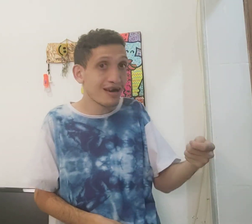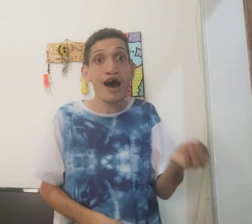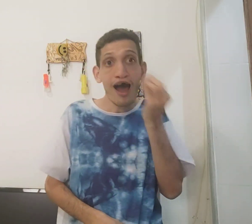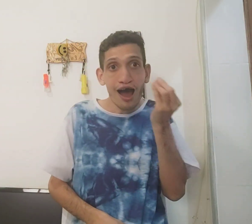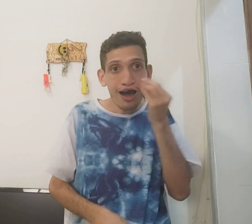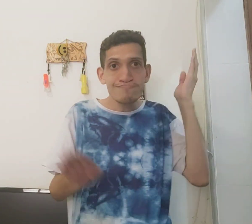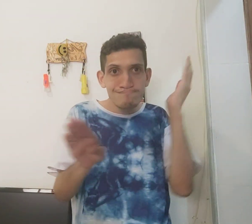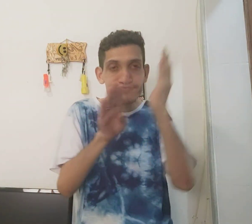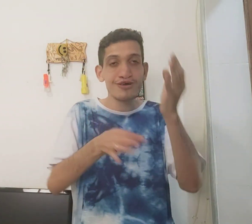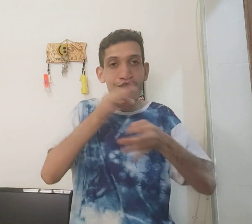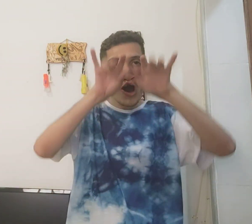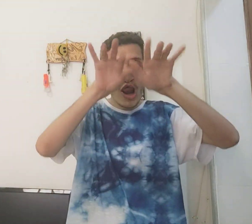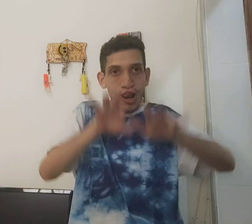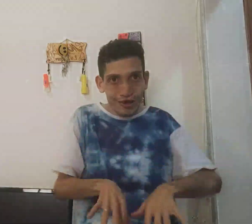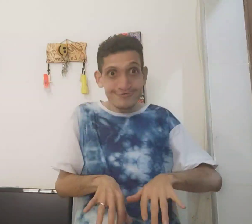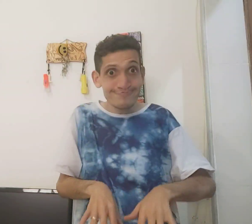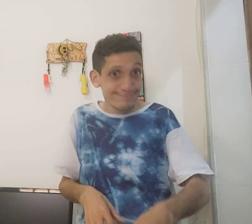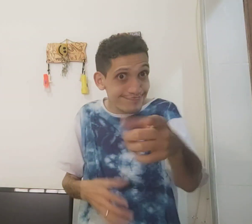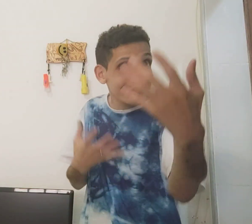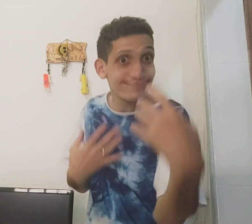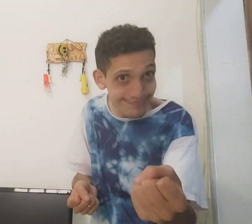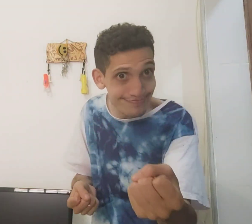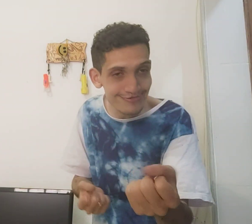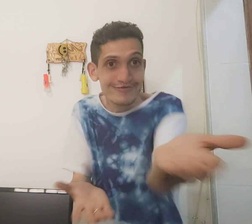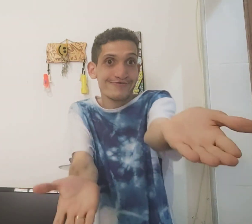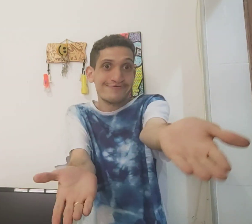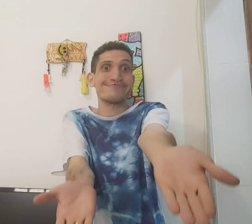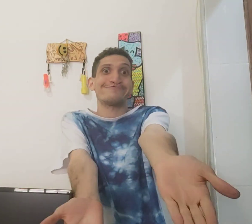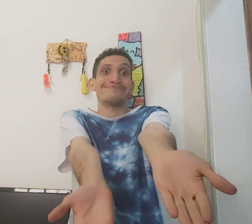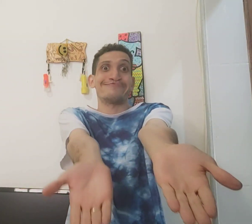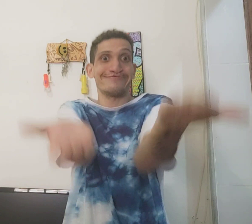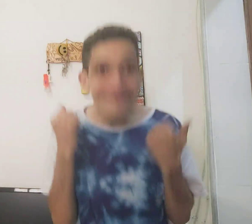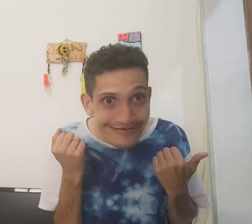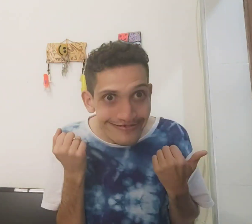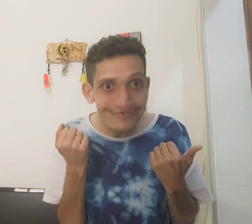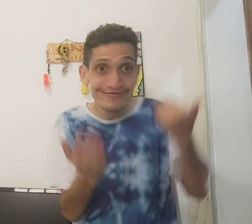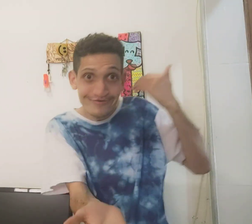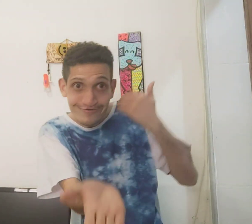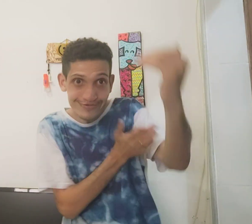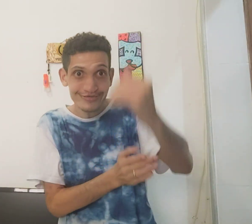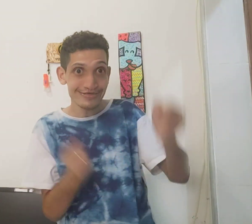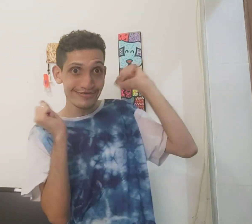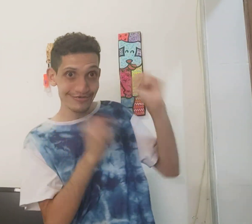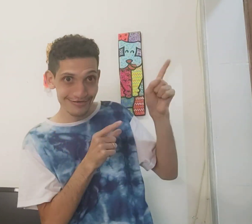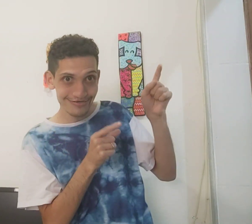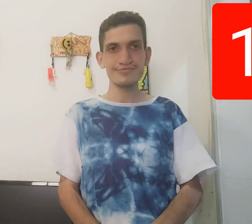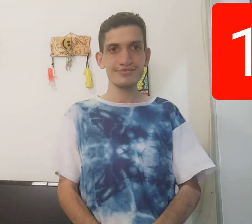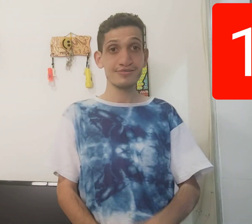ler e colocar nos comentários qual é a sua proposta. Vamos lá, vamos começar.